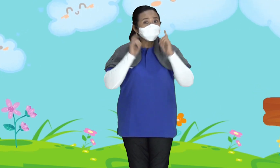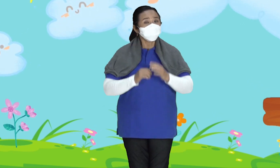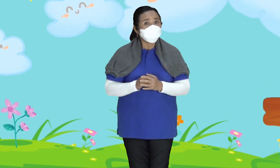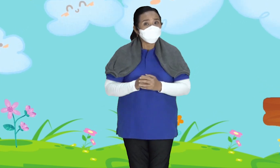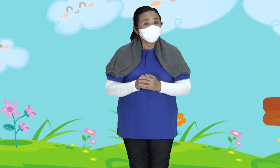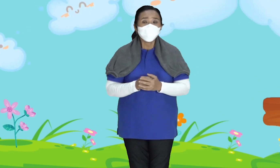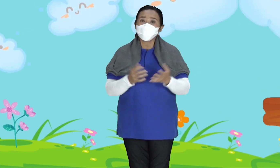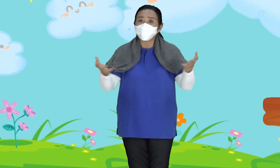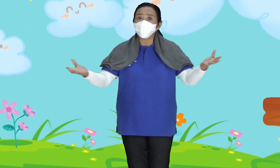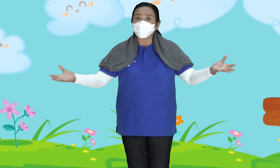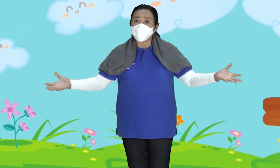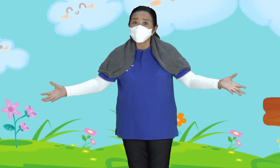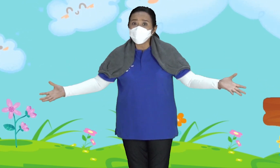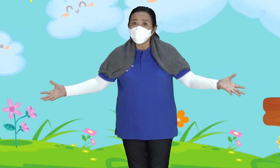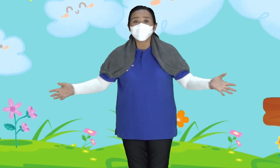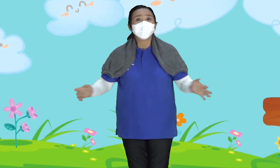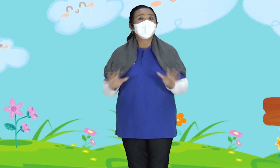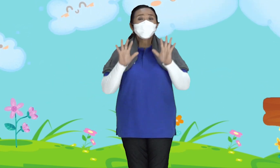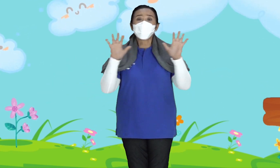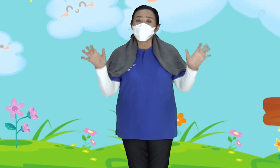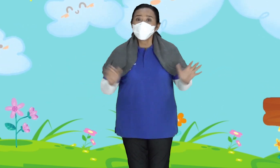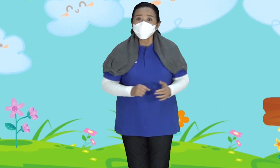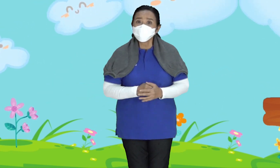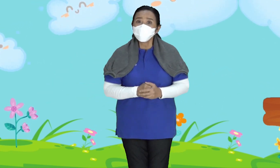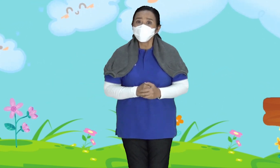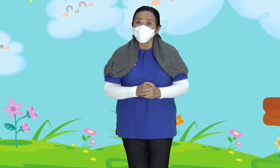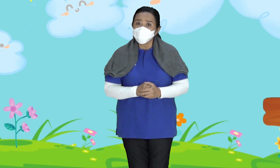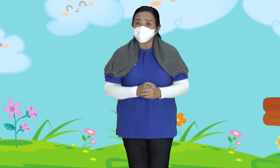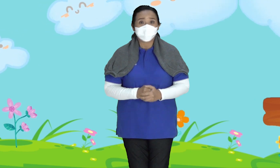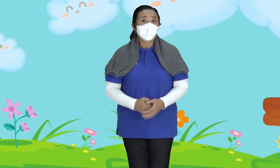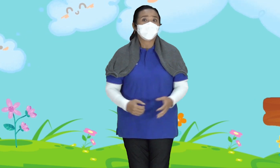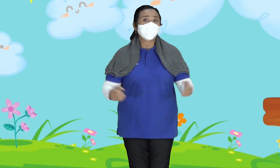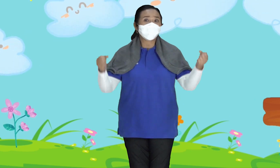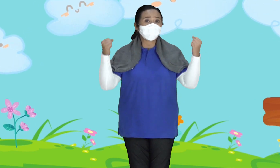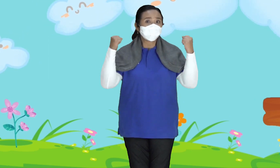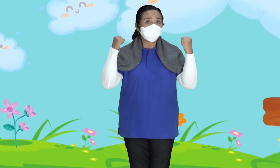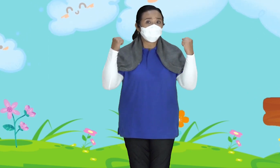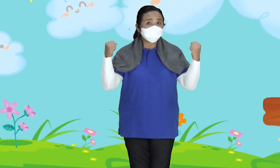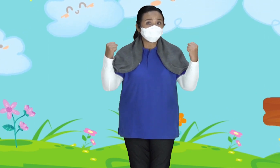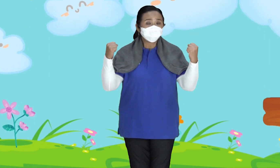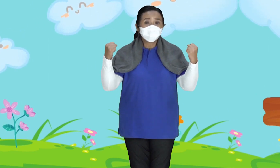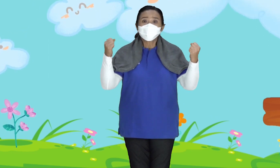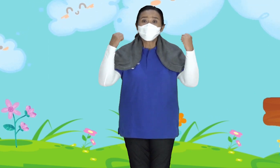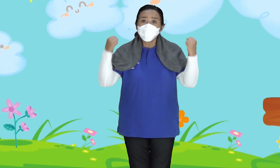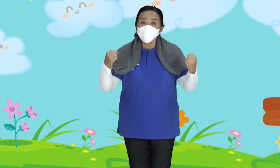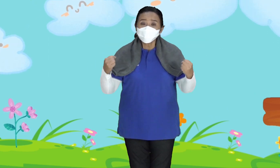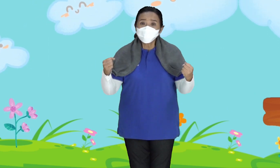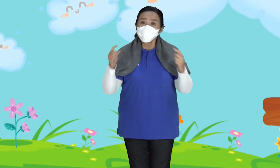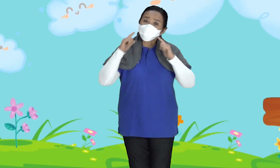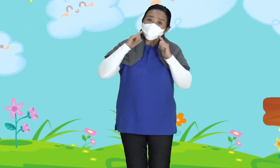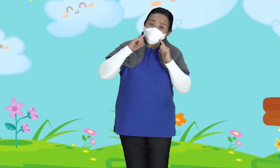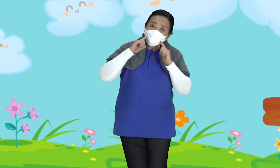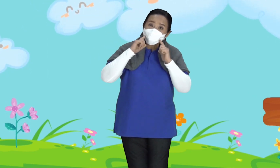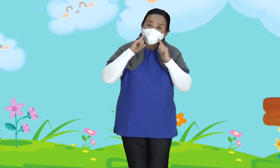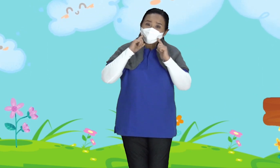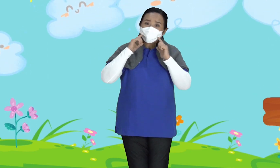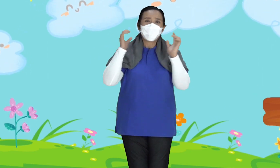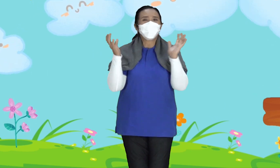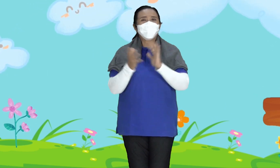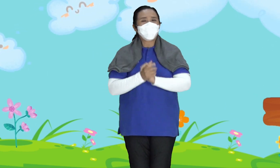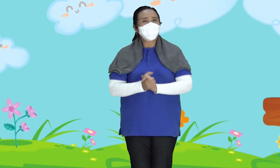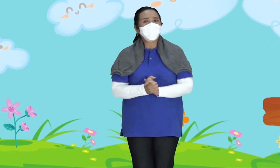dikasih oleh Tuhan Dimanapun berada Apa kabar semua Masih tetap sehat Semangat dan suka cita